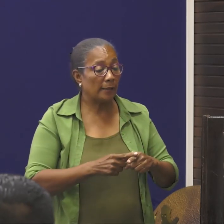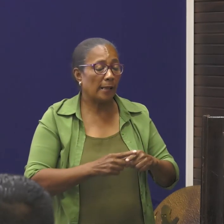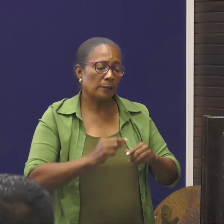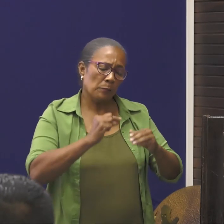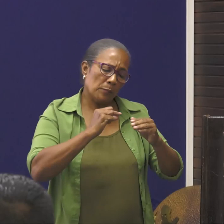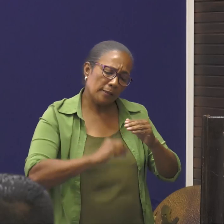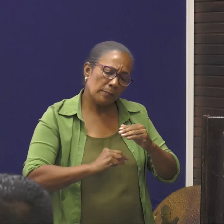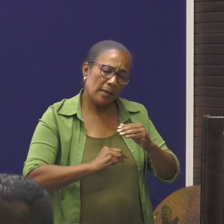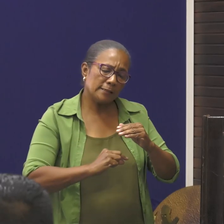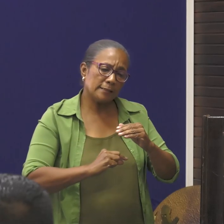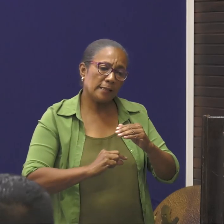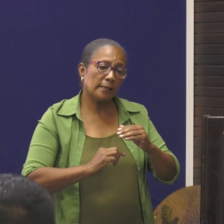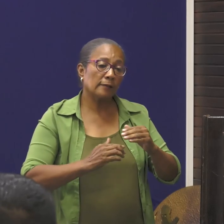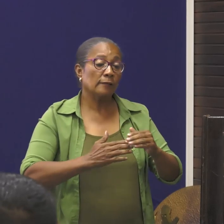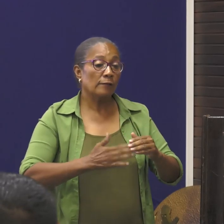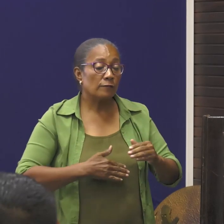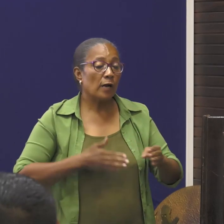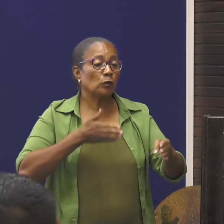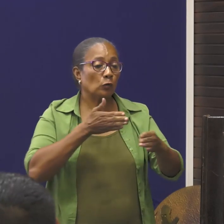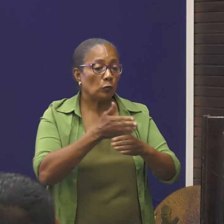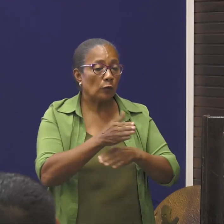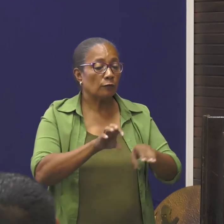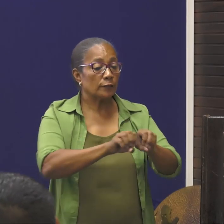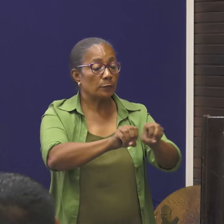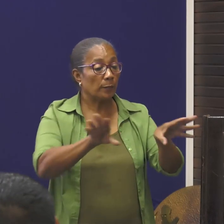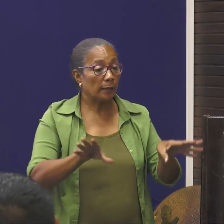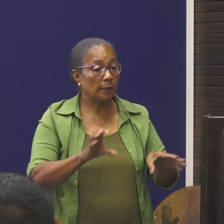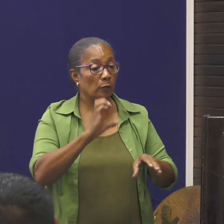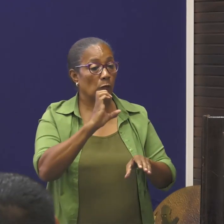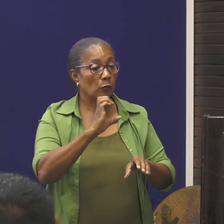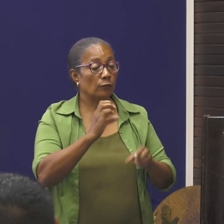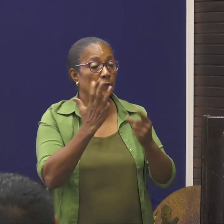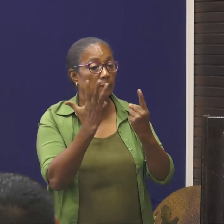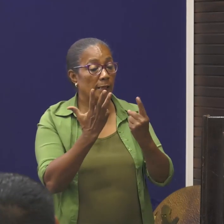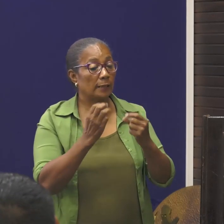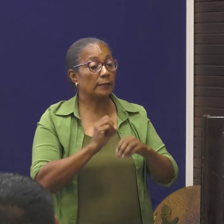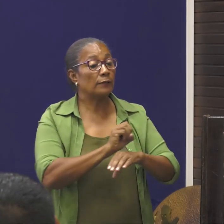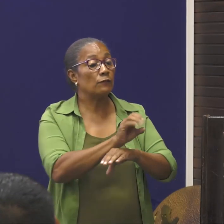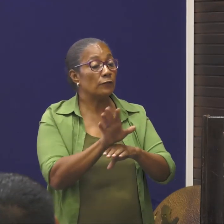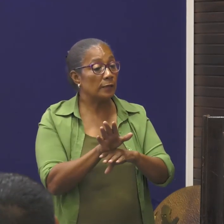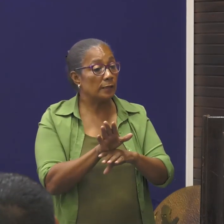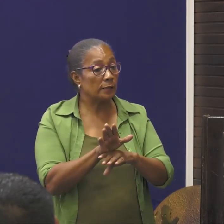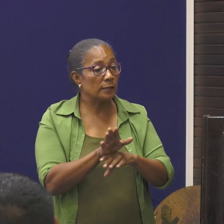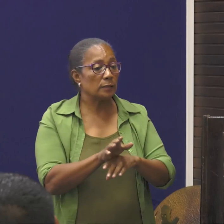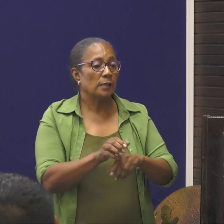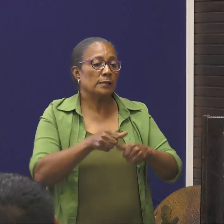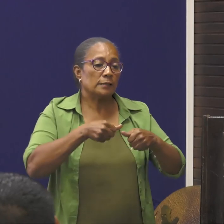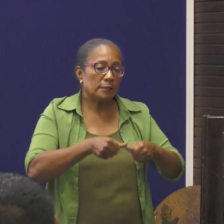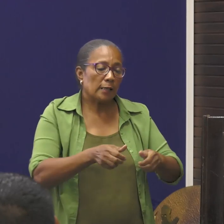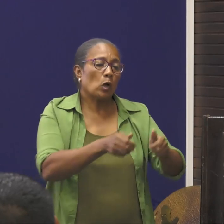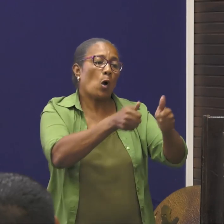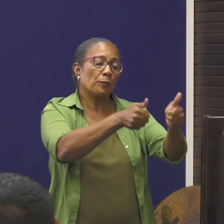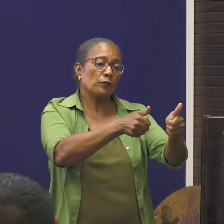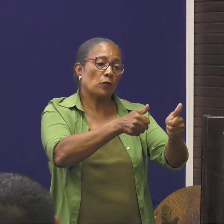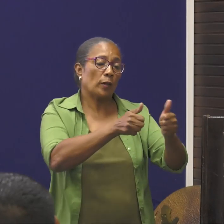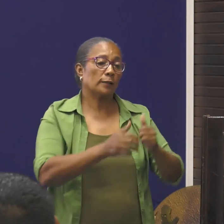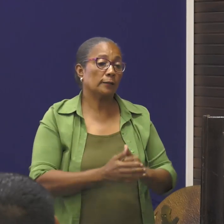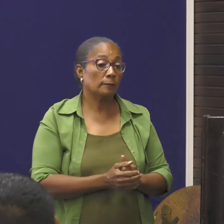minimaliseren, van de verdere verspreiding, van het COVID-19 virus, strikt op te volgen.